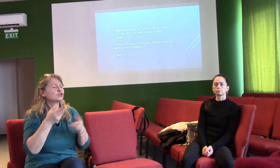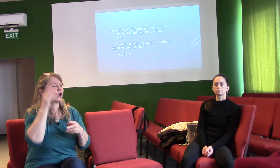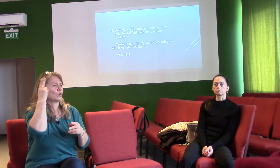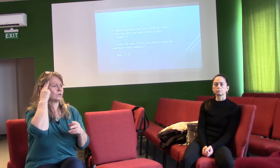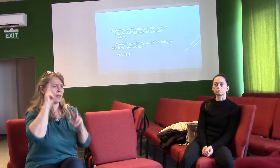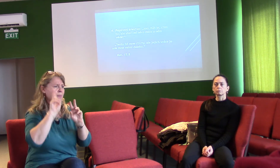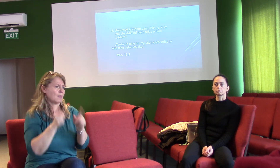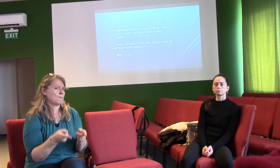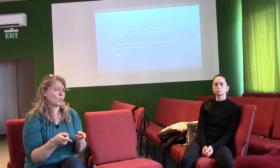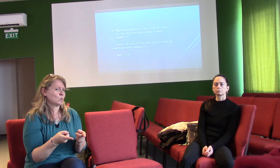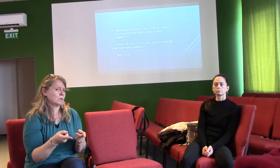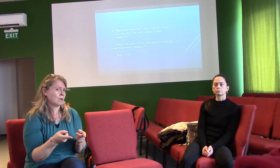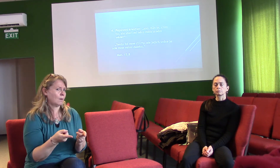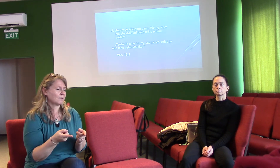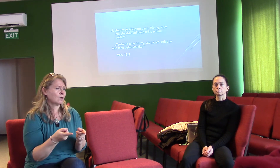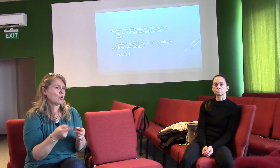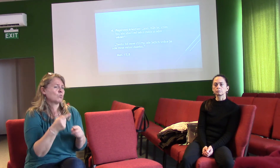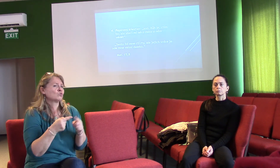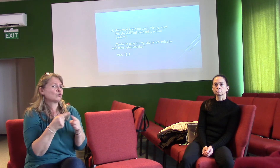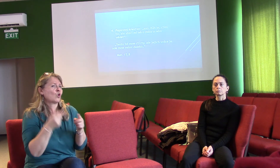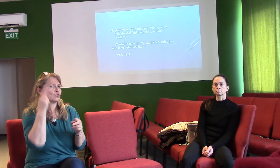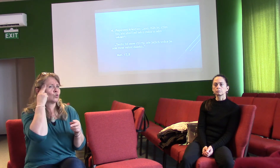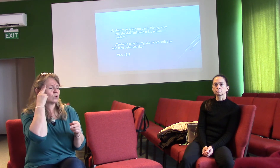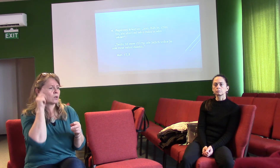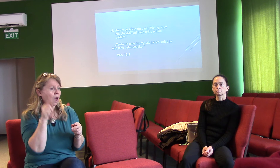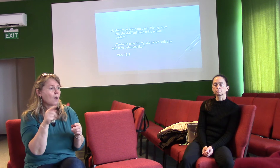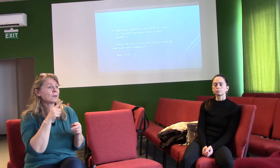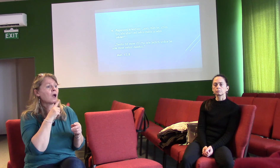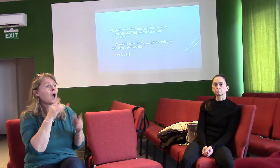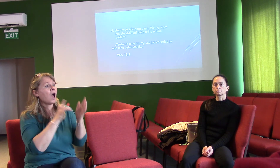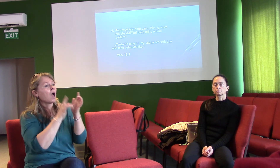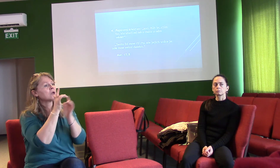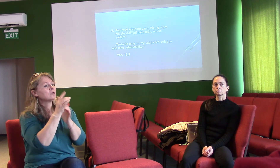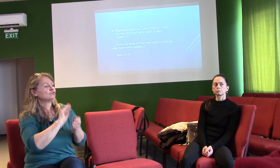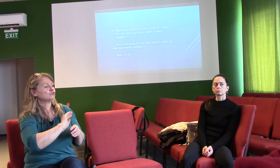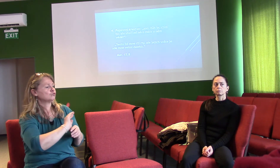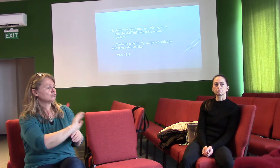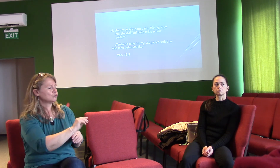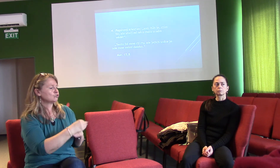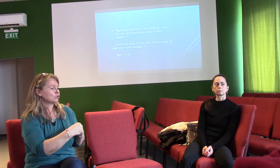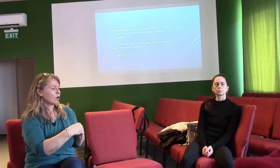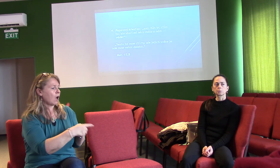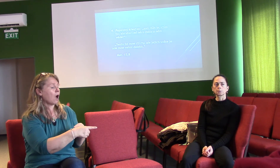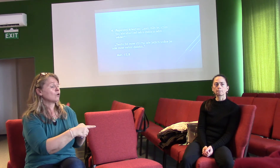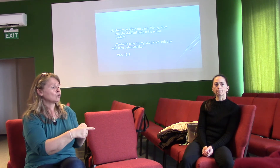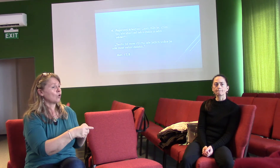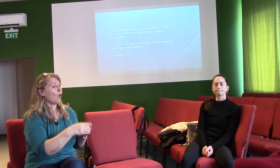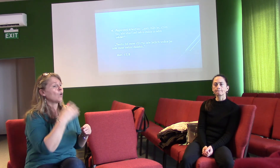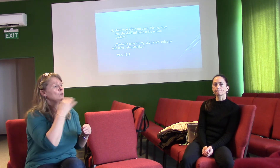K tomu říkal pán Ježíš, tento lid mě ctí rty, ale jejich srdce je ode mě velmi daleko. A